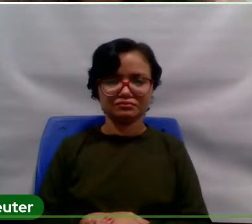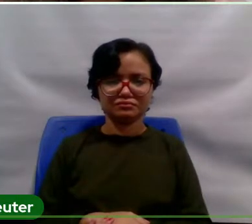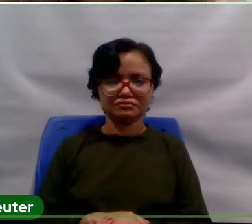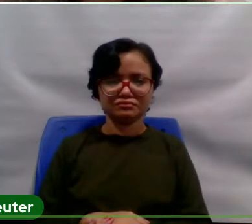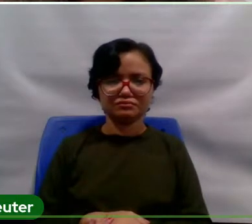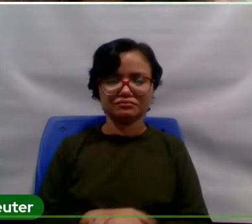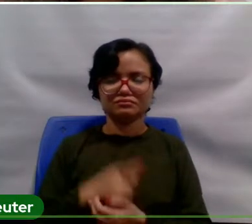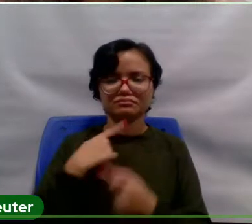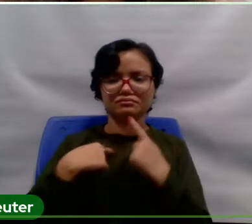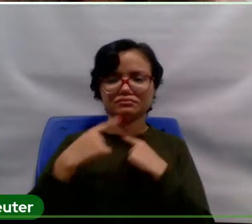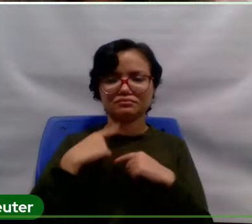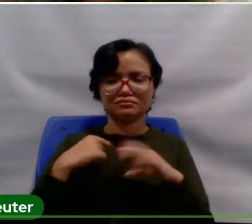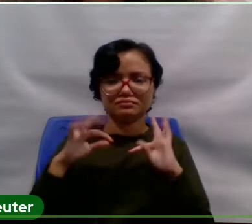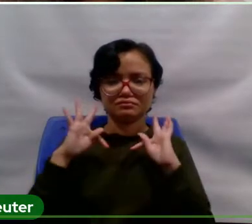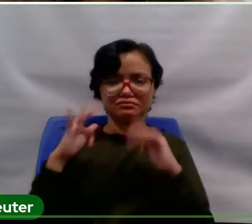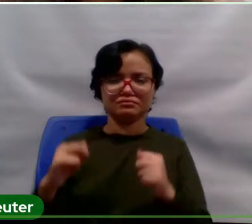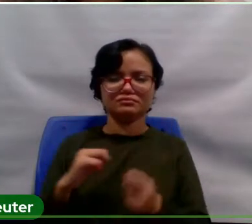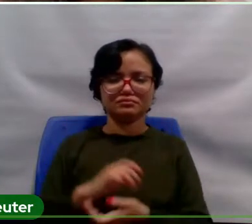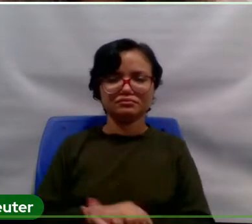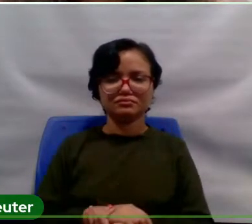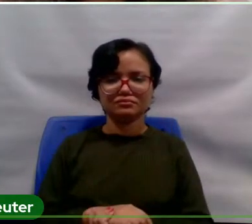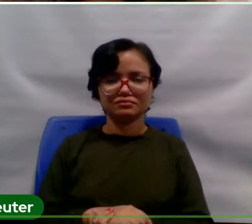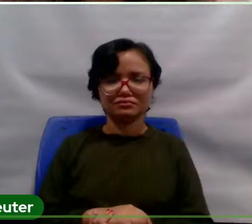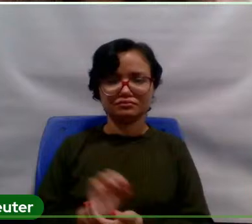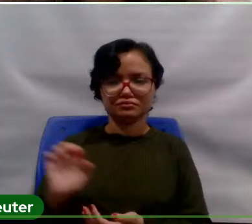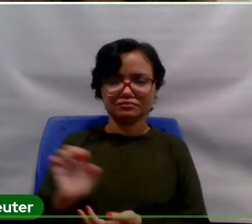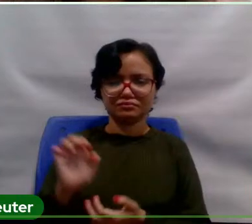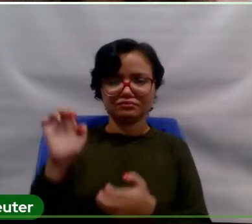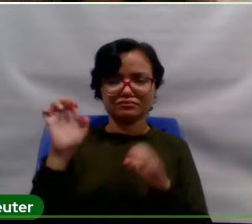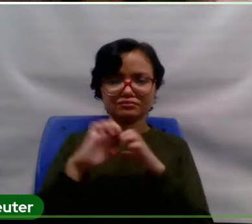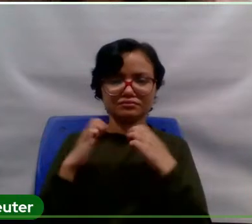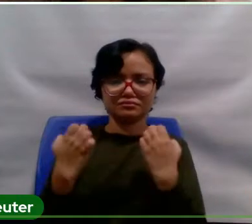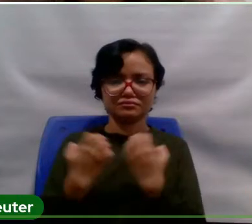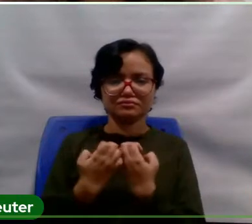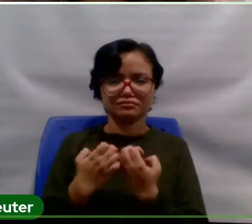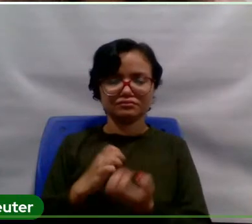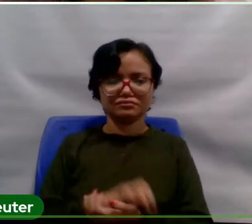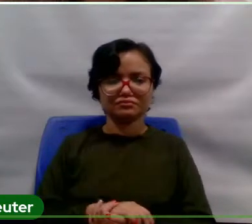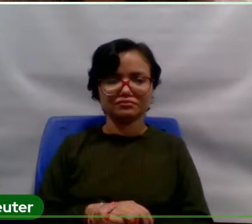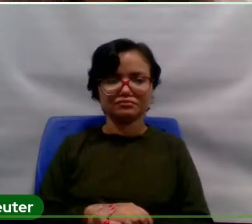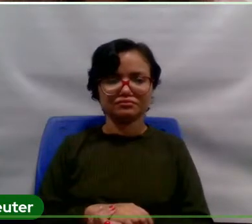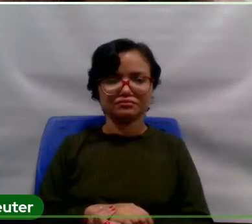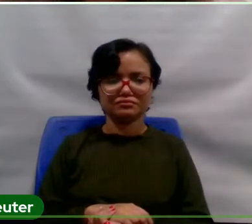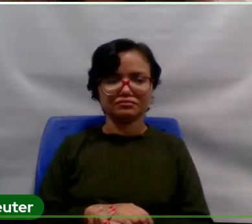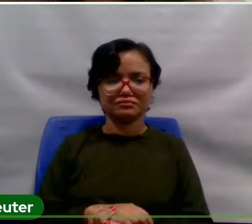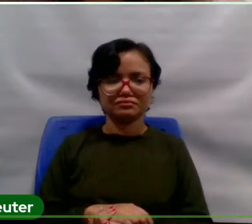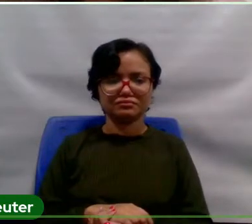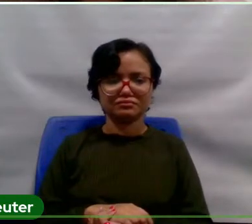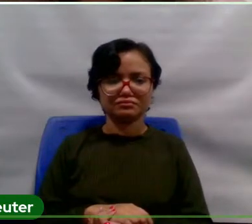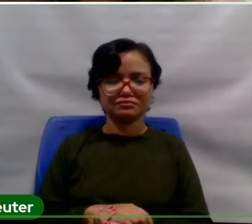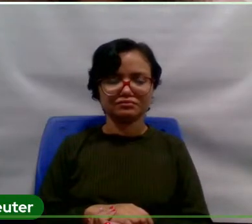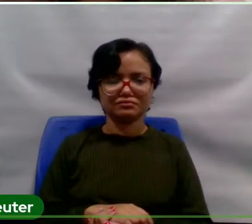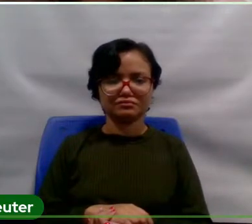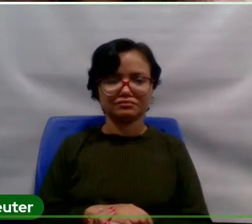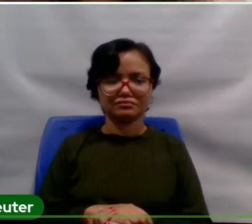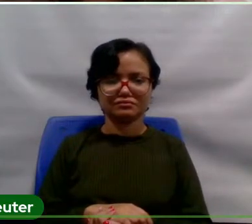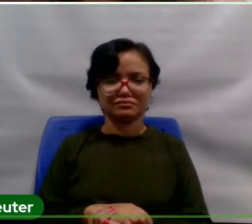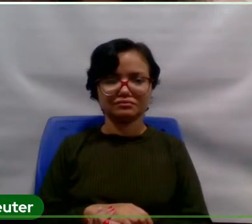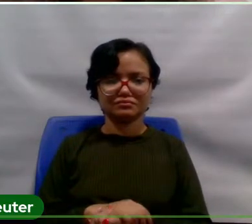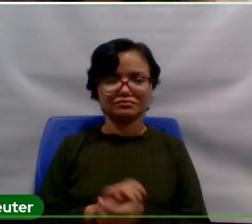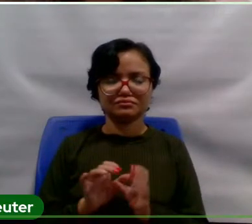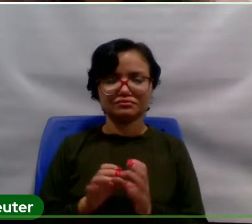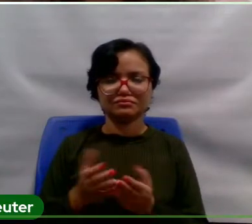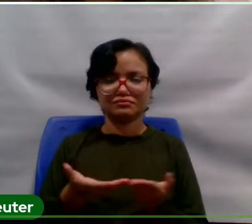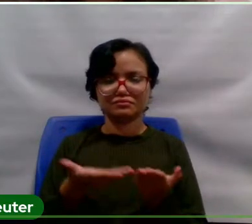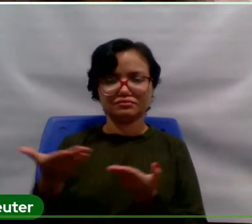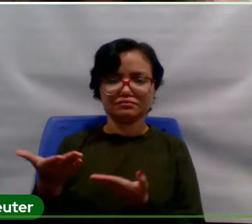desejo a todos um excelente evento. Que vocês possam aproveitar. Eu deixo aqui... Acho que o Denise vai falar um pouquinho também.